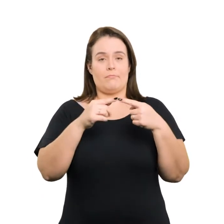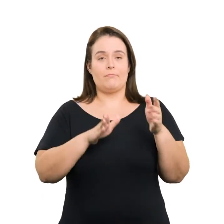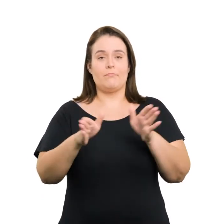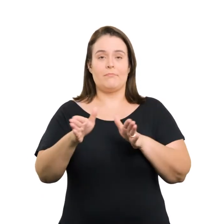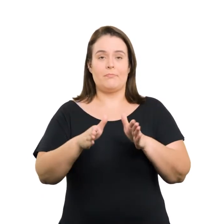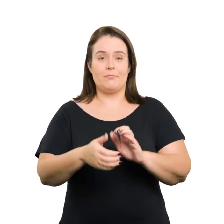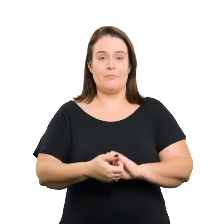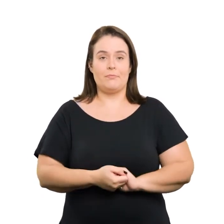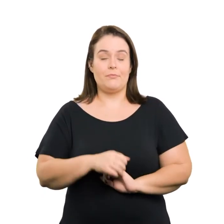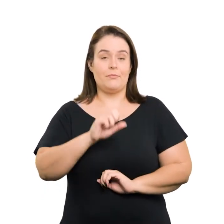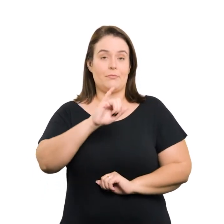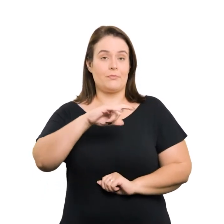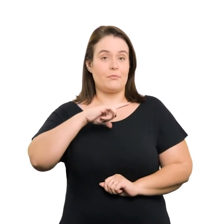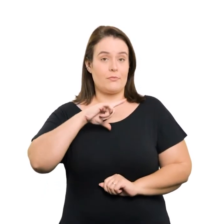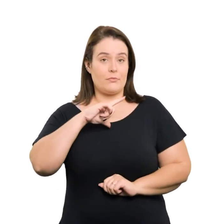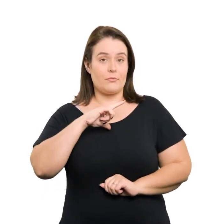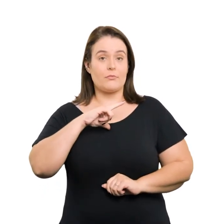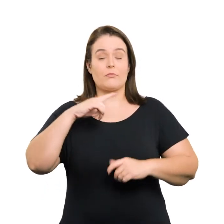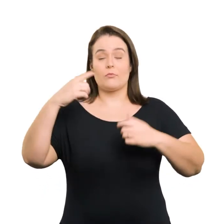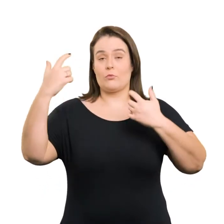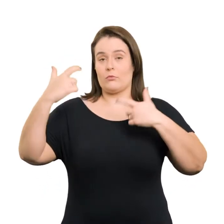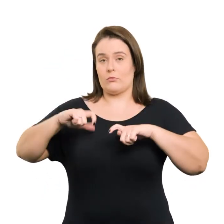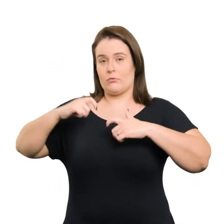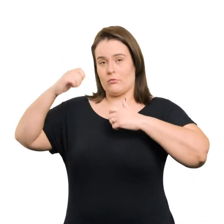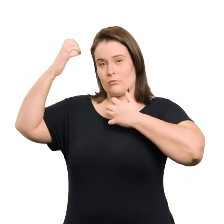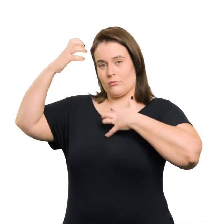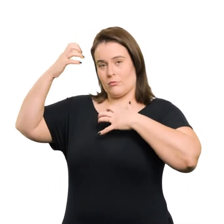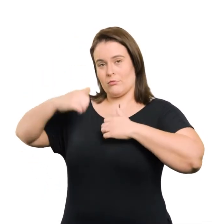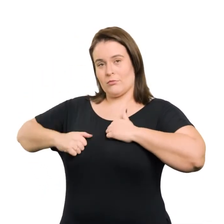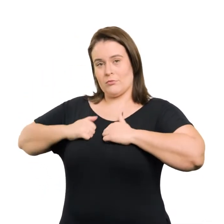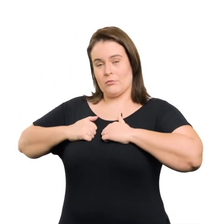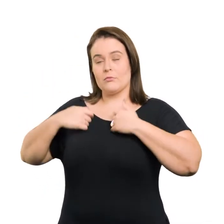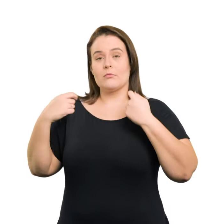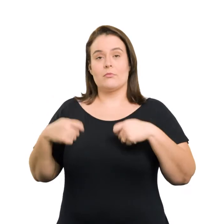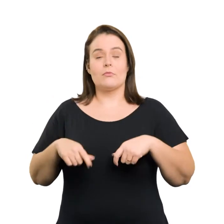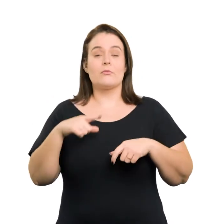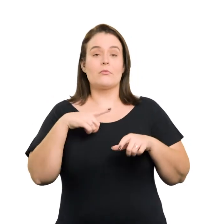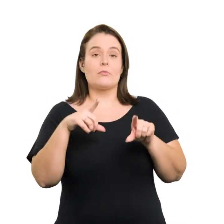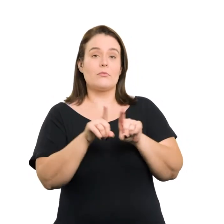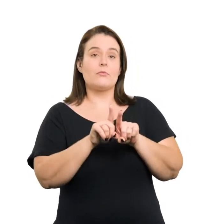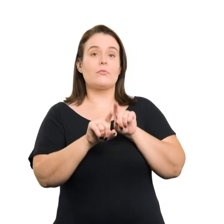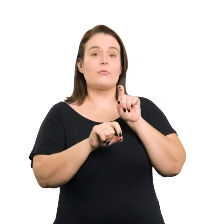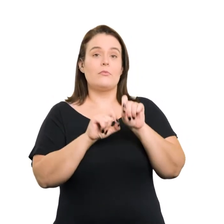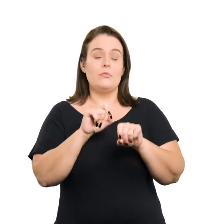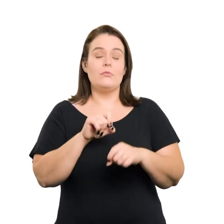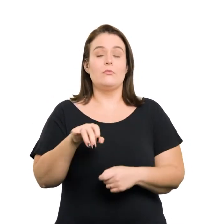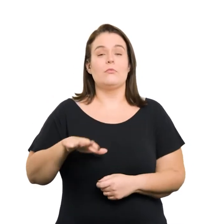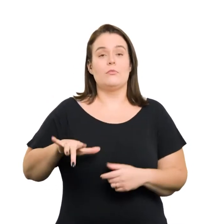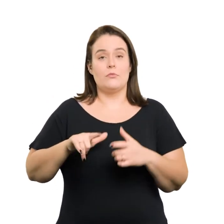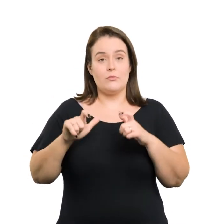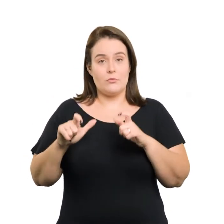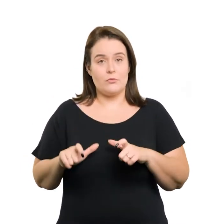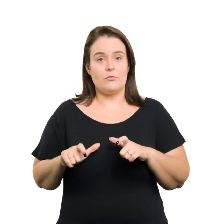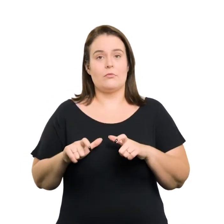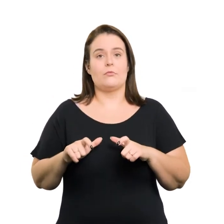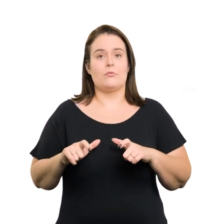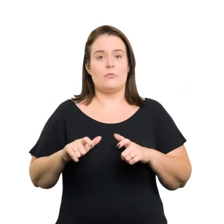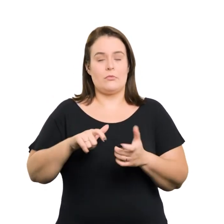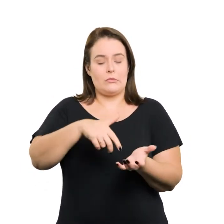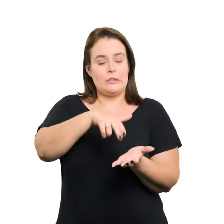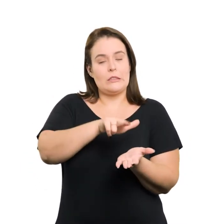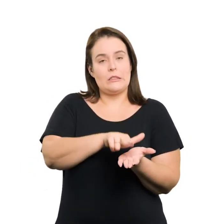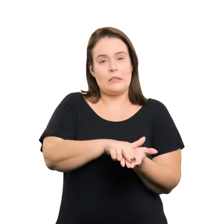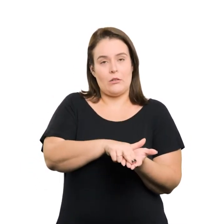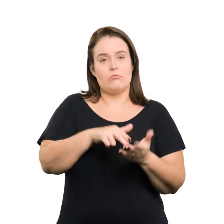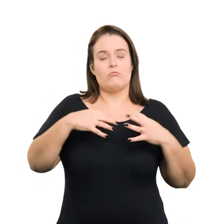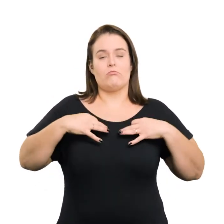acessibilidade Havendo instalações para banho Deve ser prevista também Uma superfície para troca de roupas